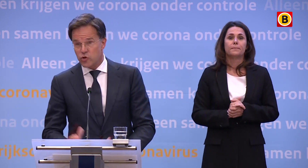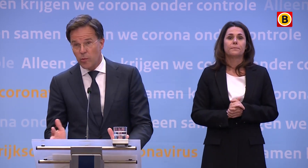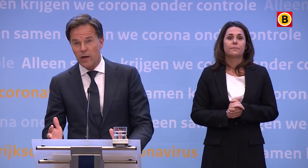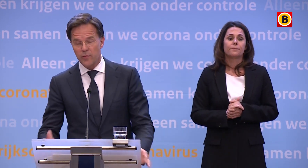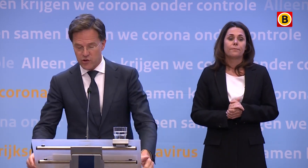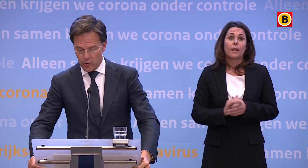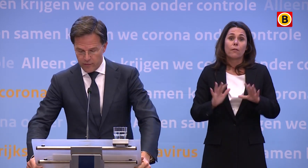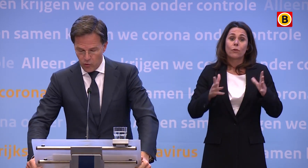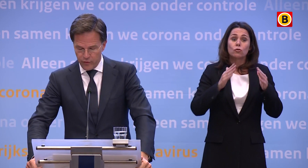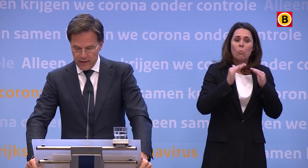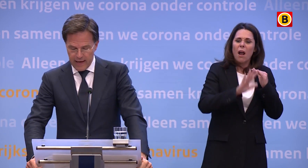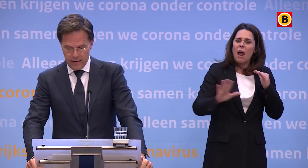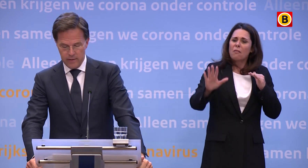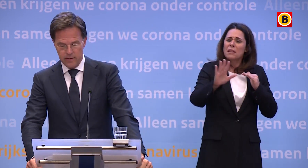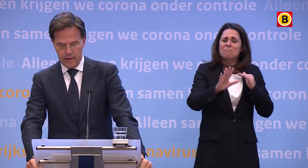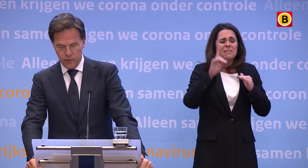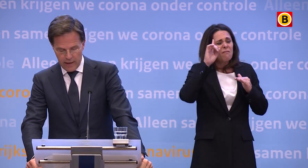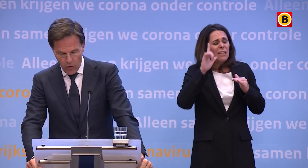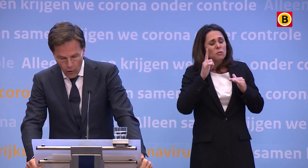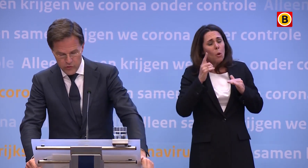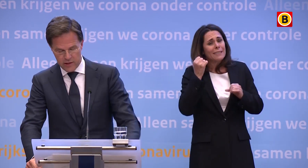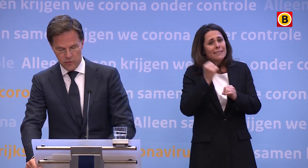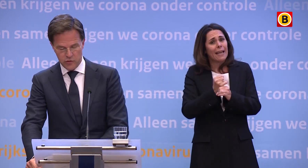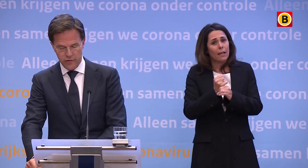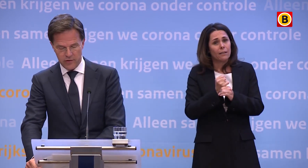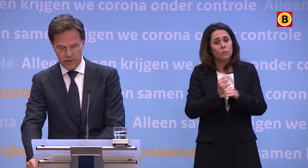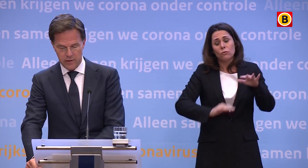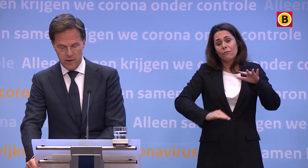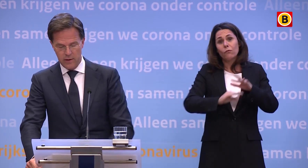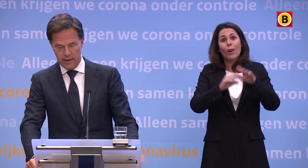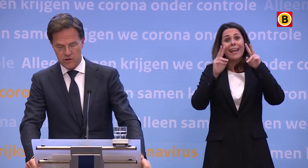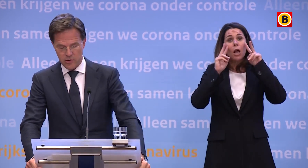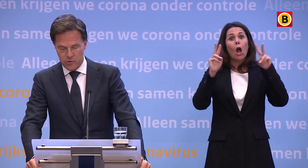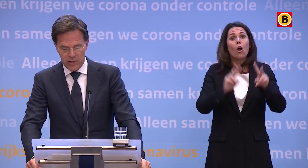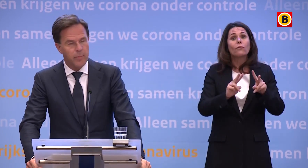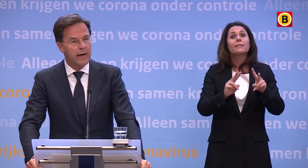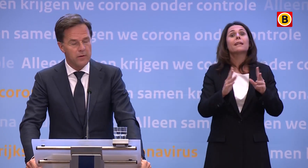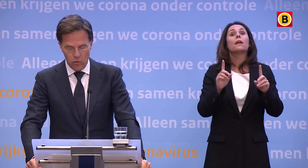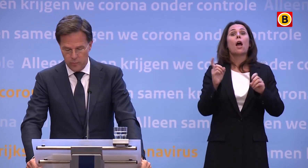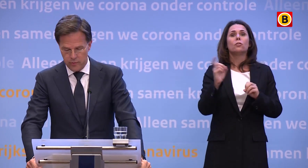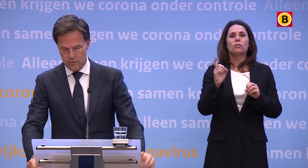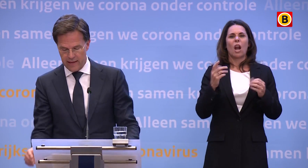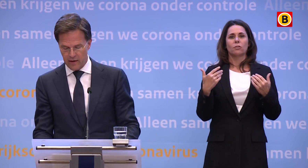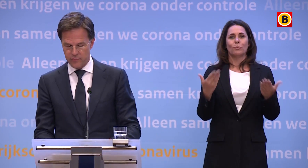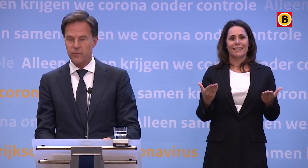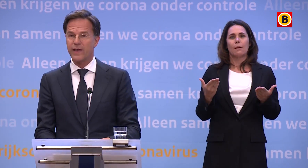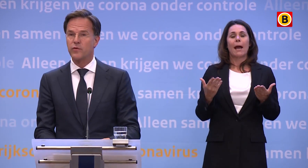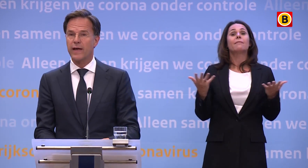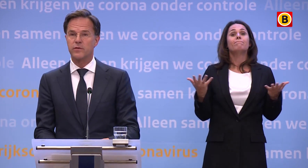Voor sommige landen is het nog even koffiedik kijken. een volledig overzicht van onze verwachtingen is straks beschikbaar op